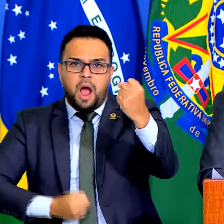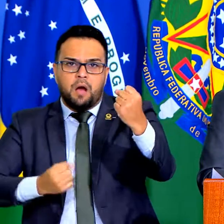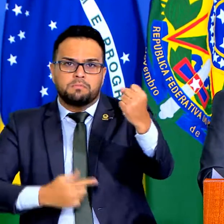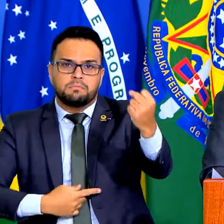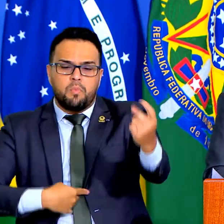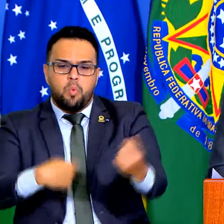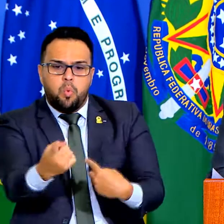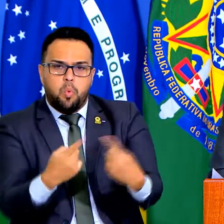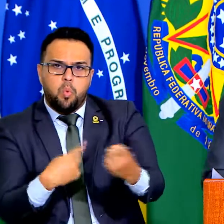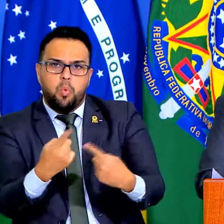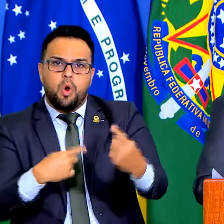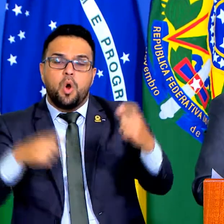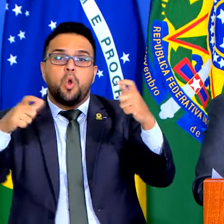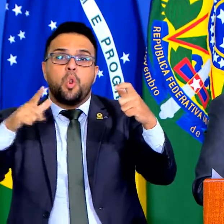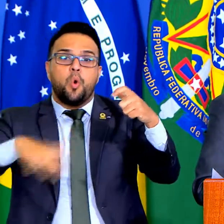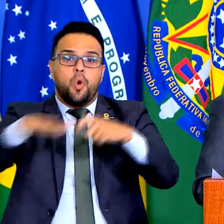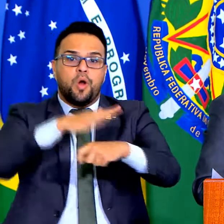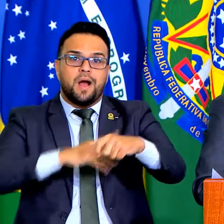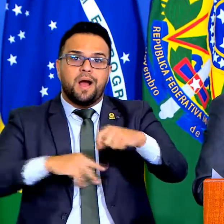na ponte lá do Paraná,